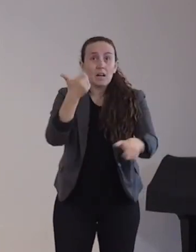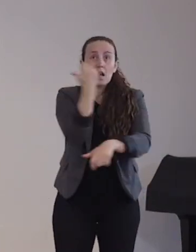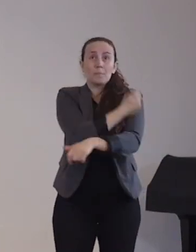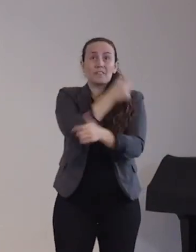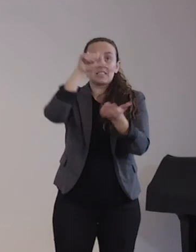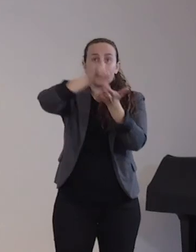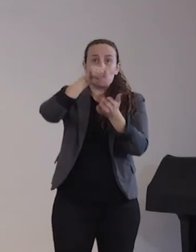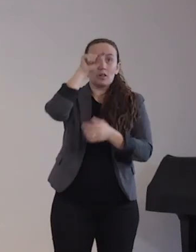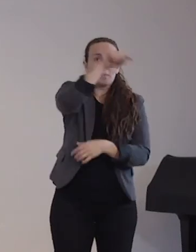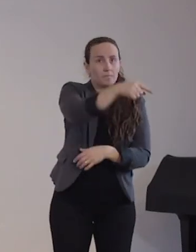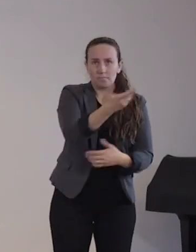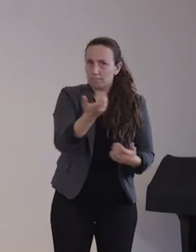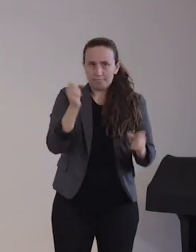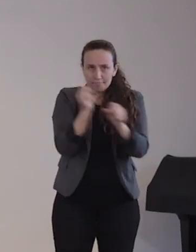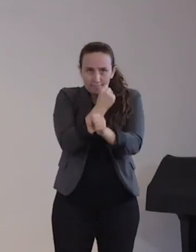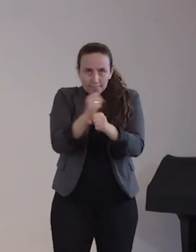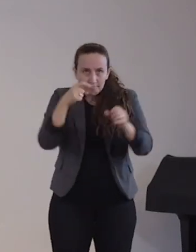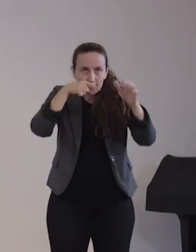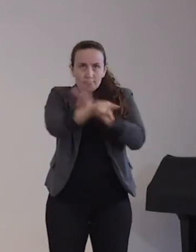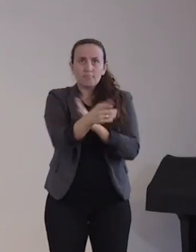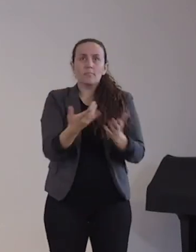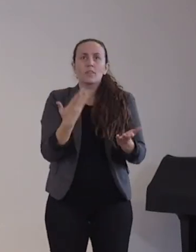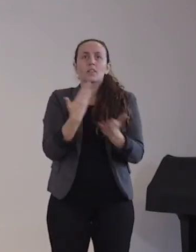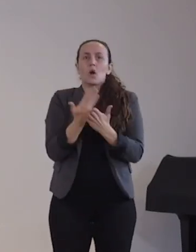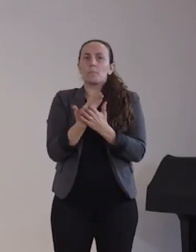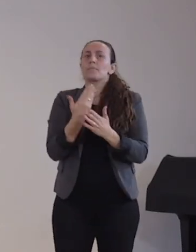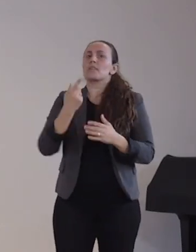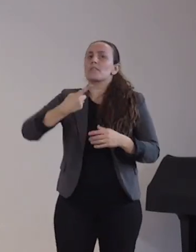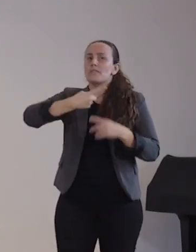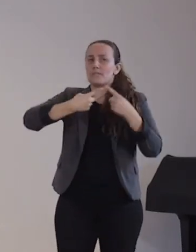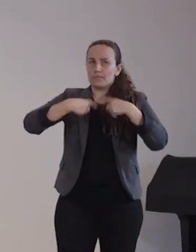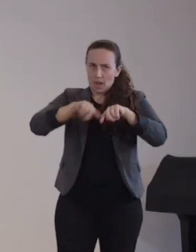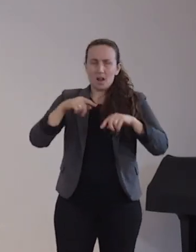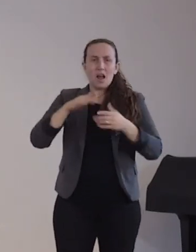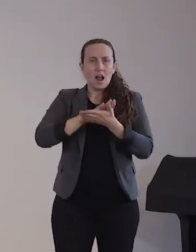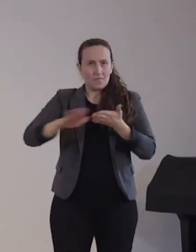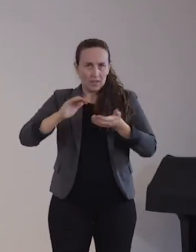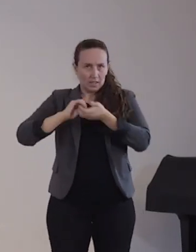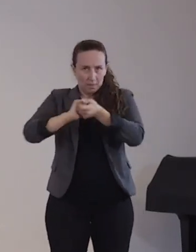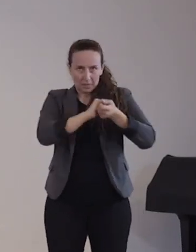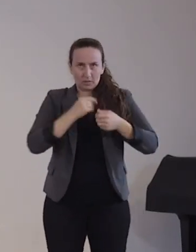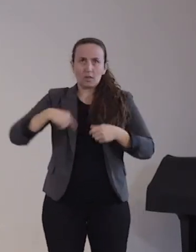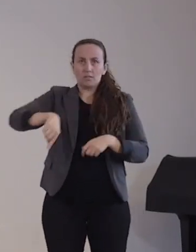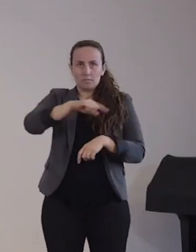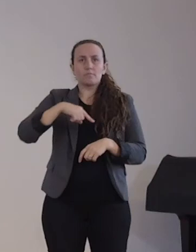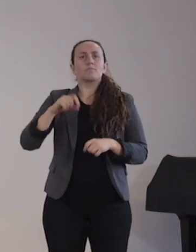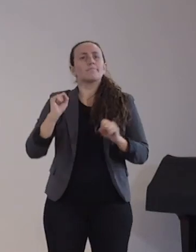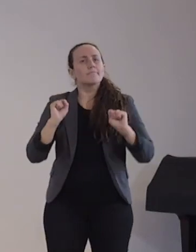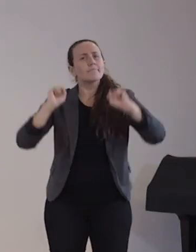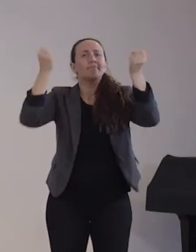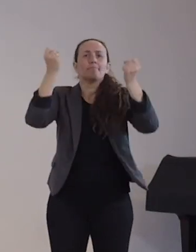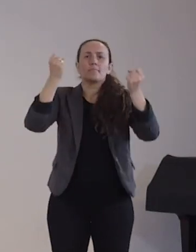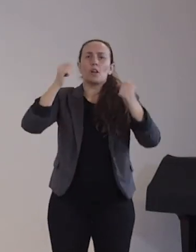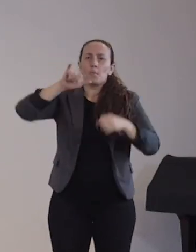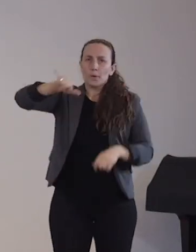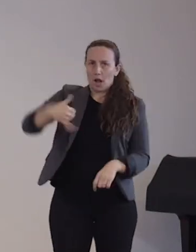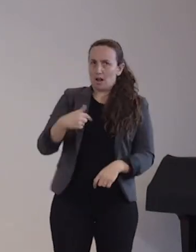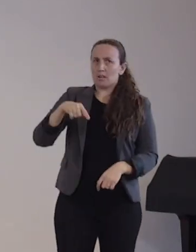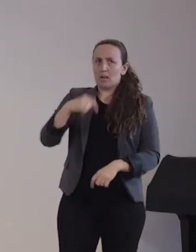aufgestellt. Diese Impfbegleitung ist ein abgestimmtes Programm mit